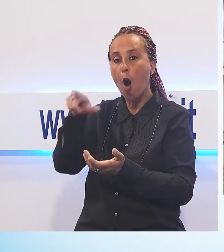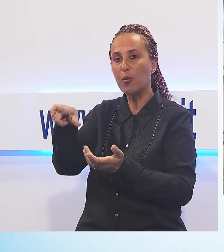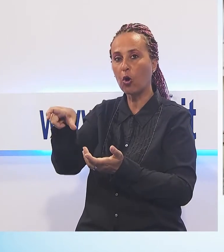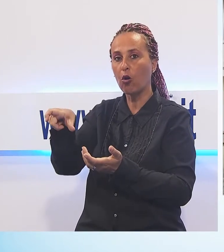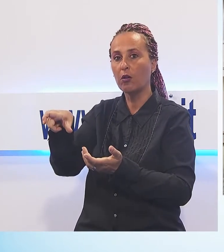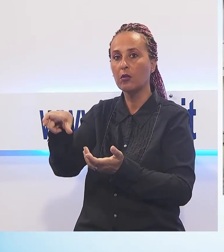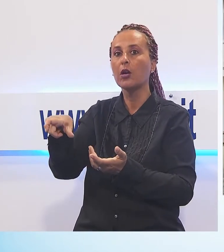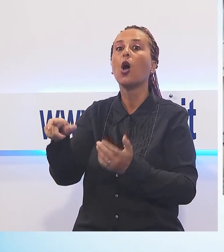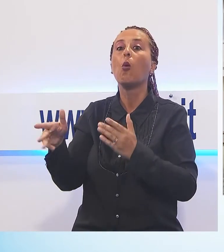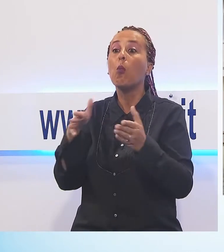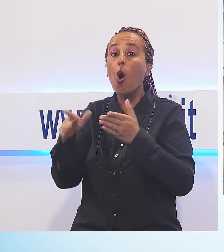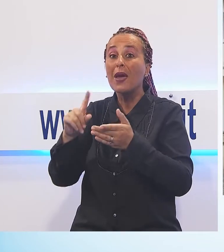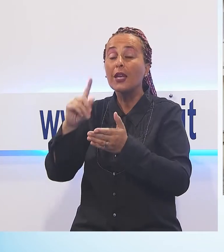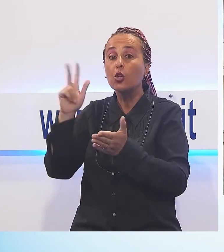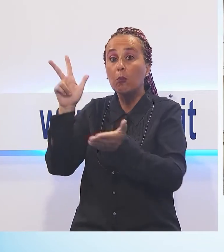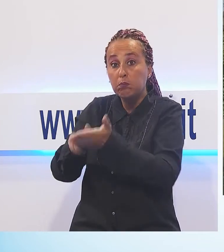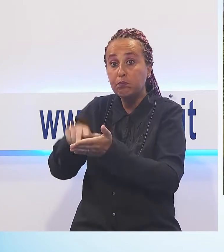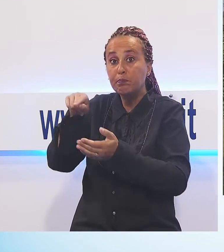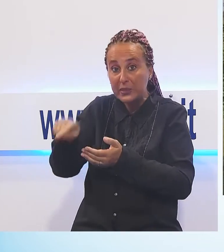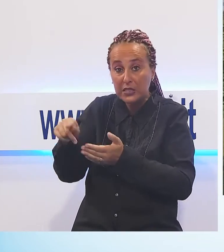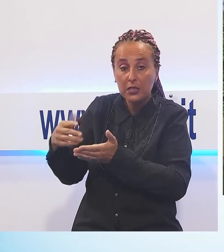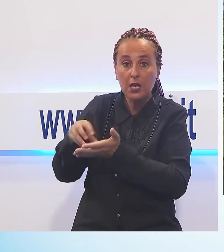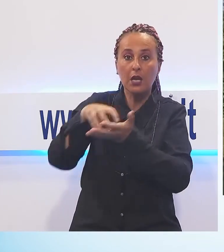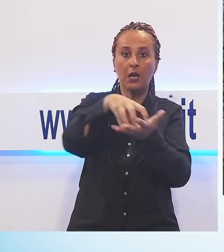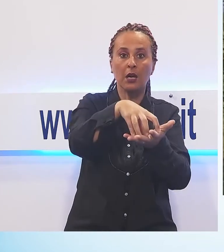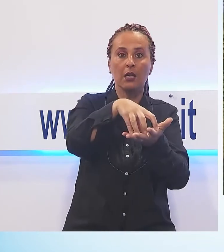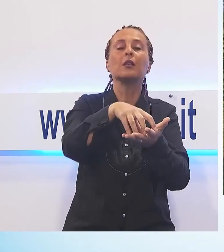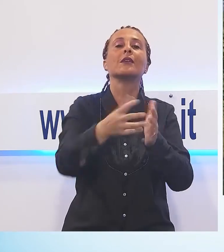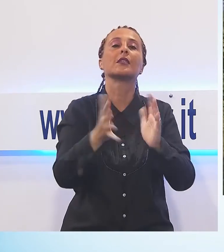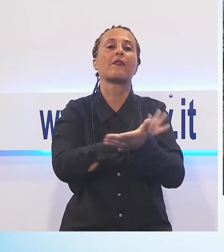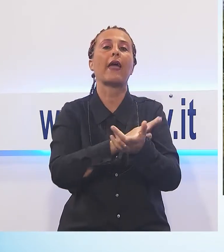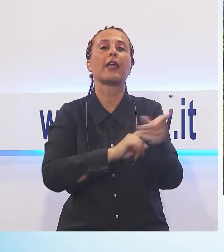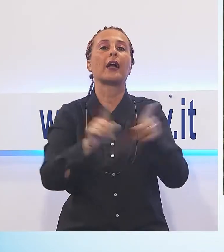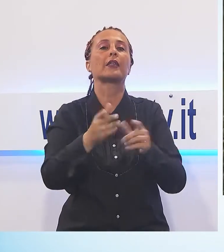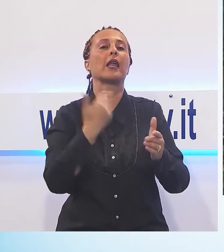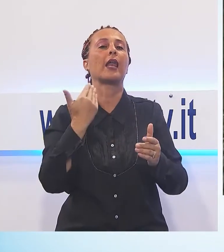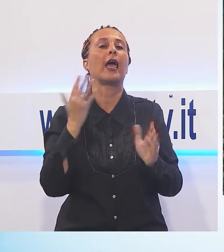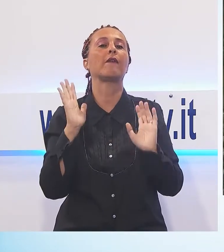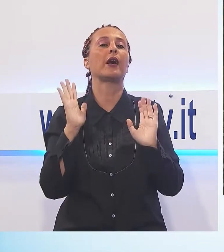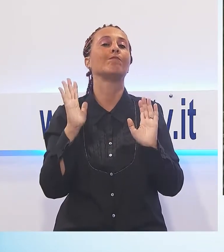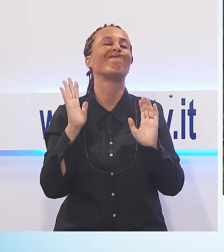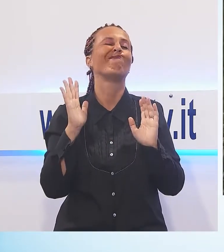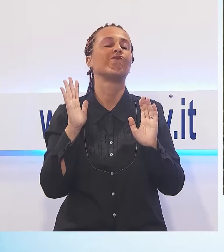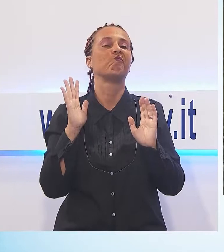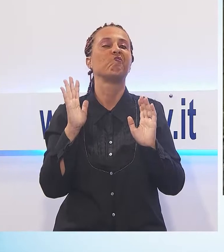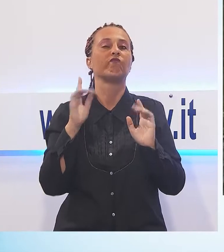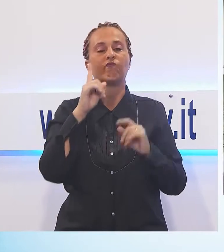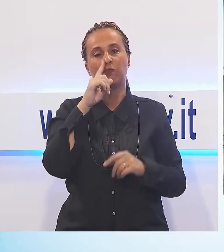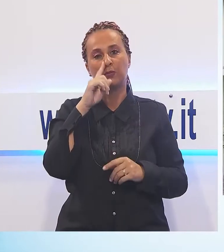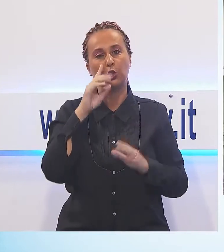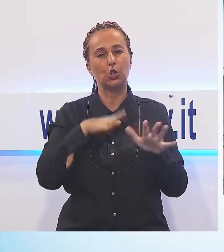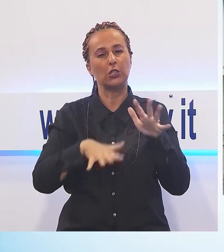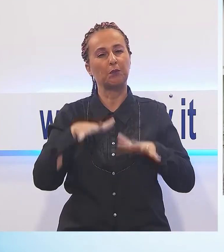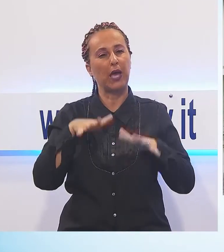quei cartelli erano stati sostituiti con altri. Ma ecco l'appello del sindaco Puglia al presidente della provincia, Luca Menesini. Vuole fare